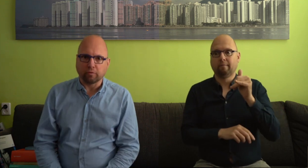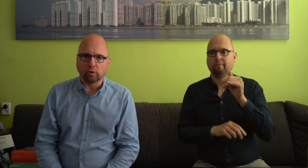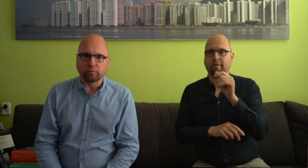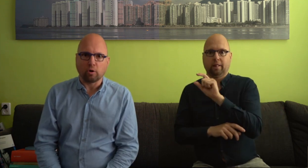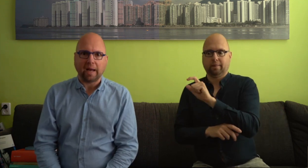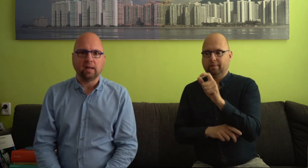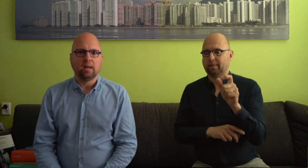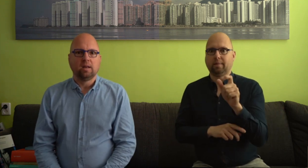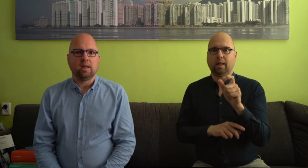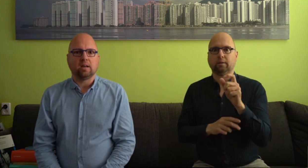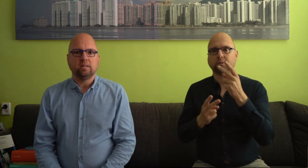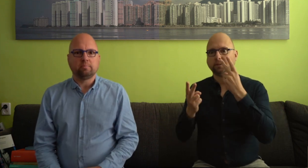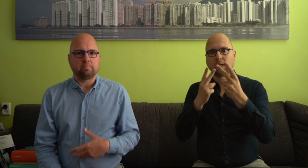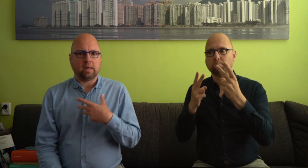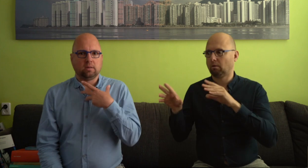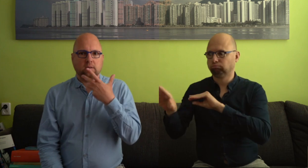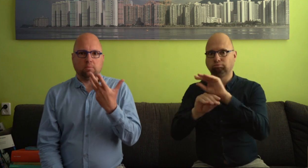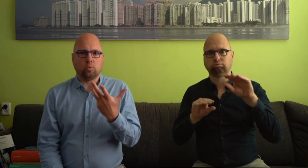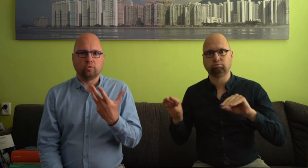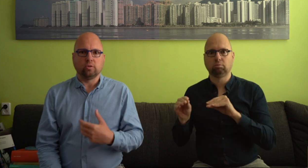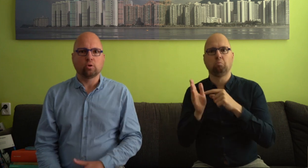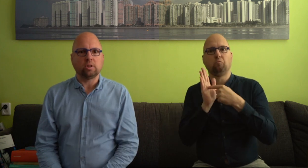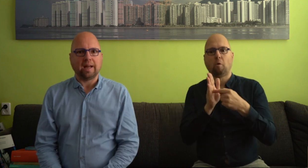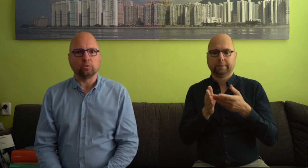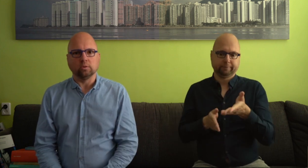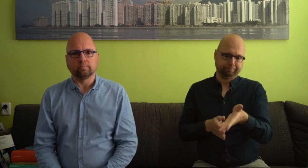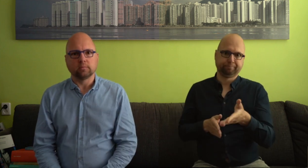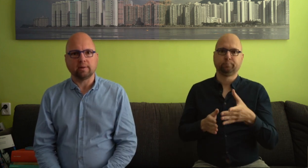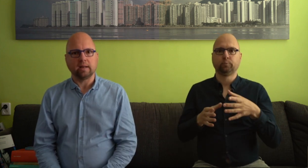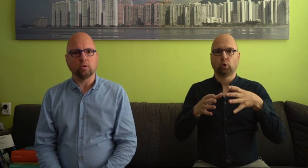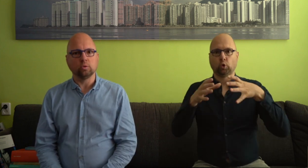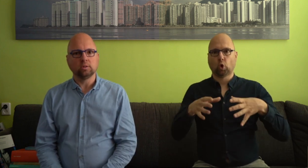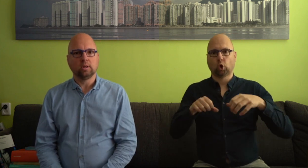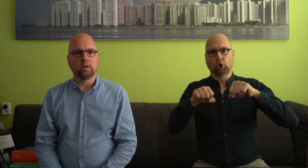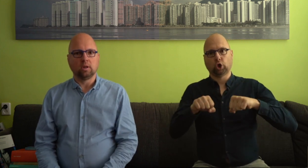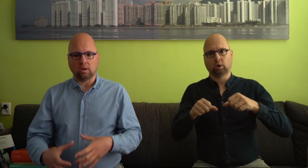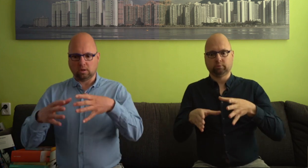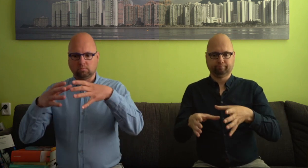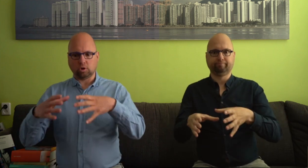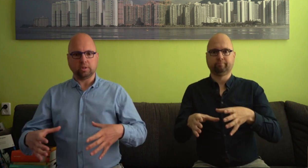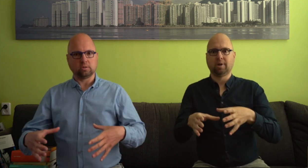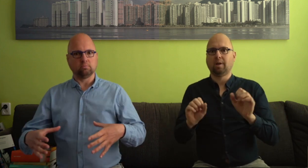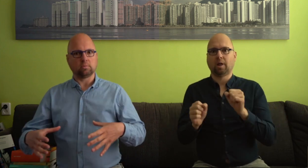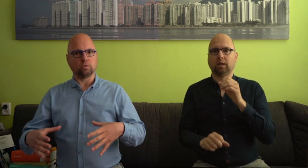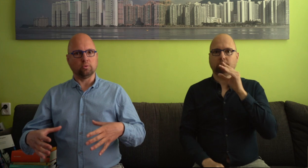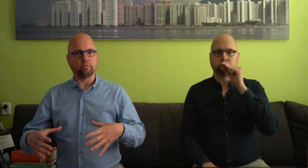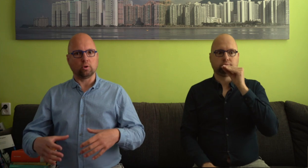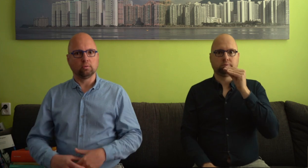microfoon voor mij. Ik kan niet met mijn mond een krukje nadoen, terwijl ik heel goed zoiets kan doen voor